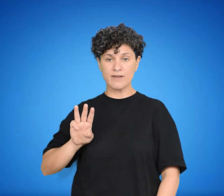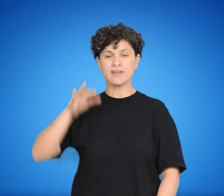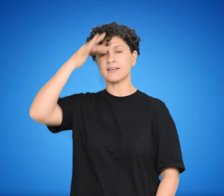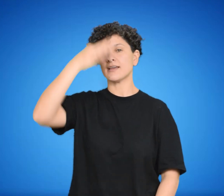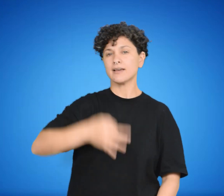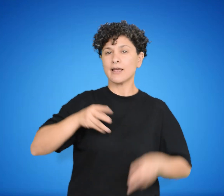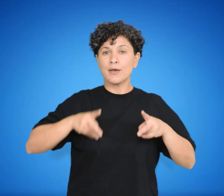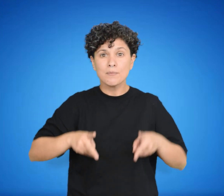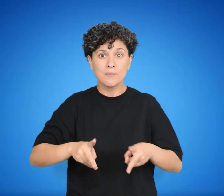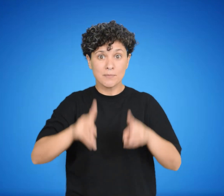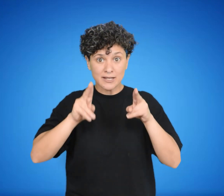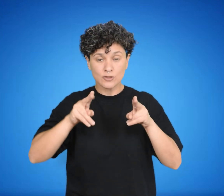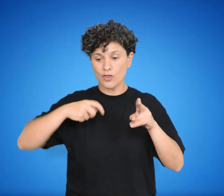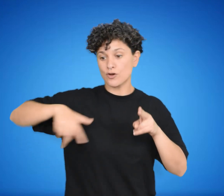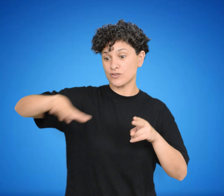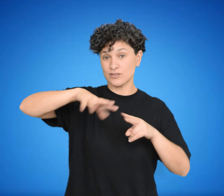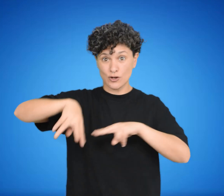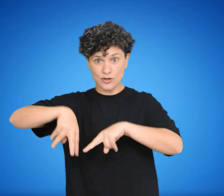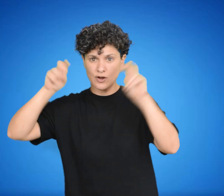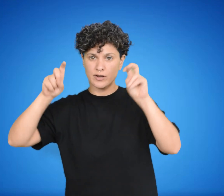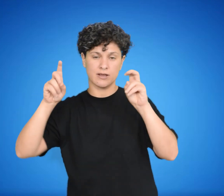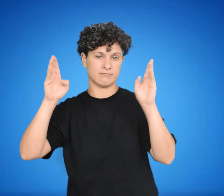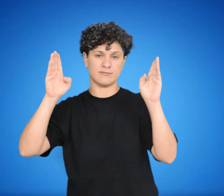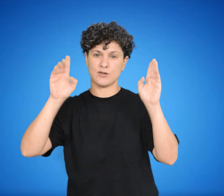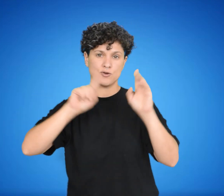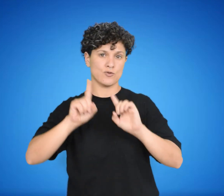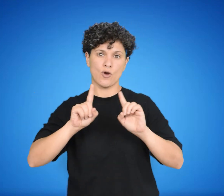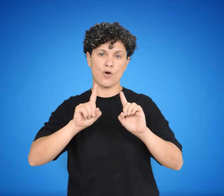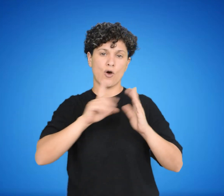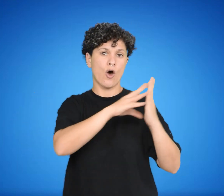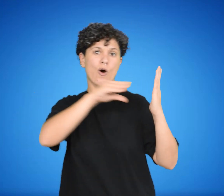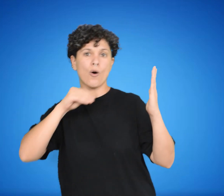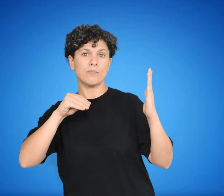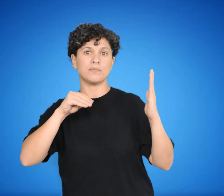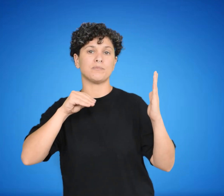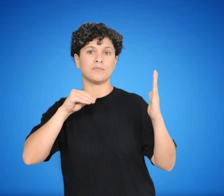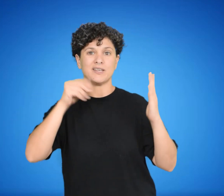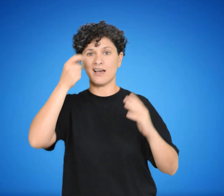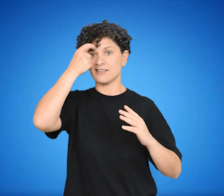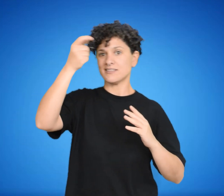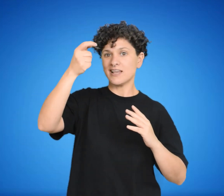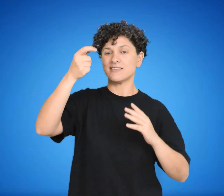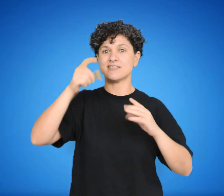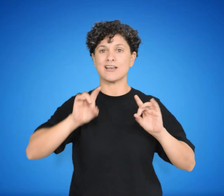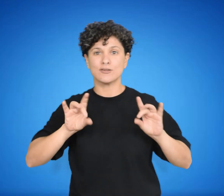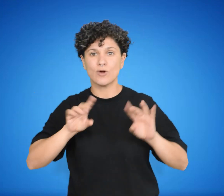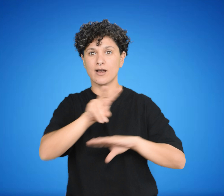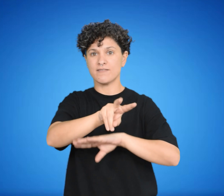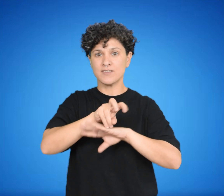Weber entendía que el método de estas disciplinas no podía ser una mera imitación de los empleados por las